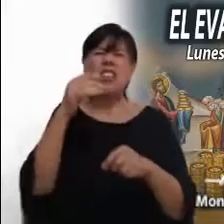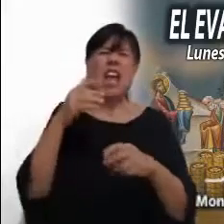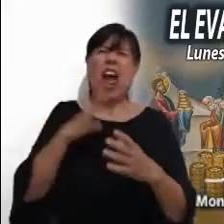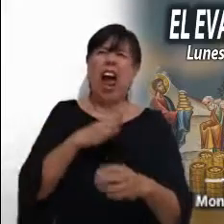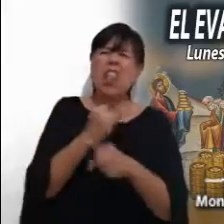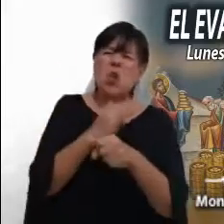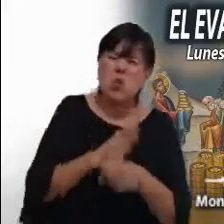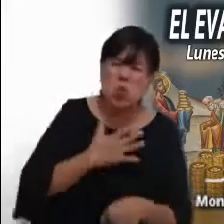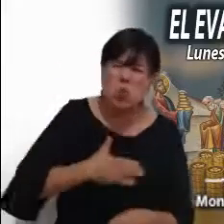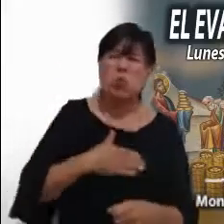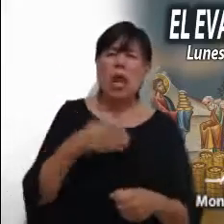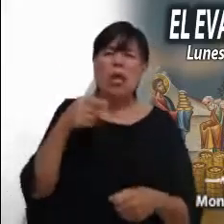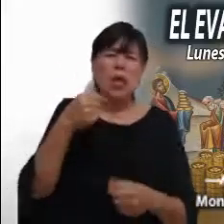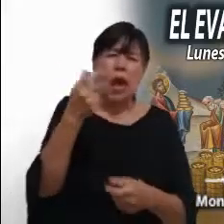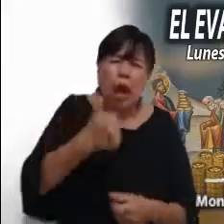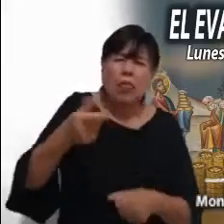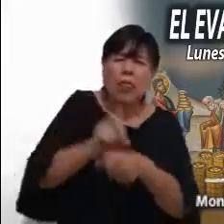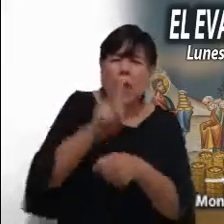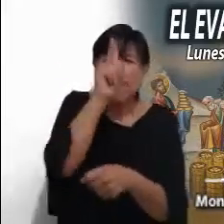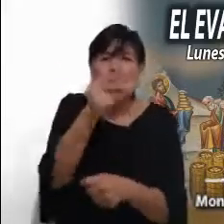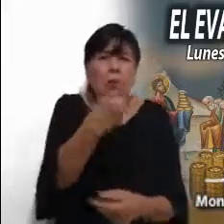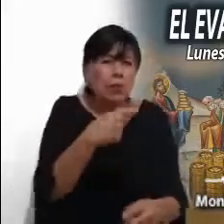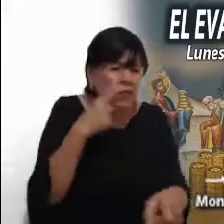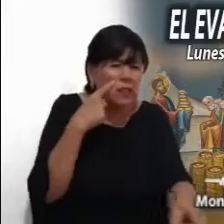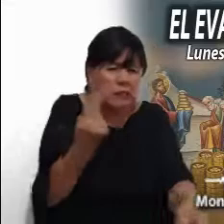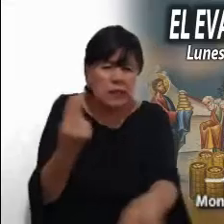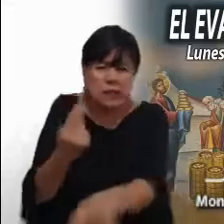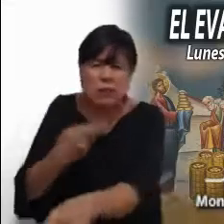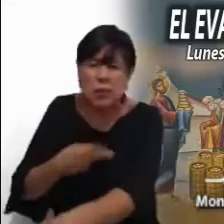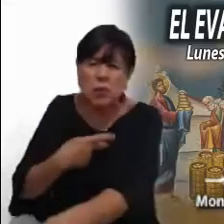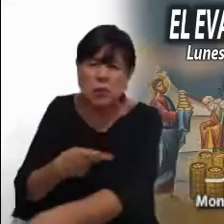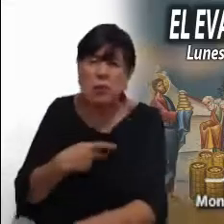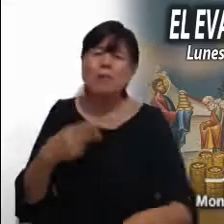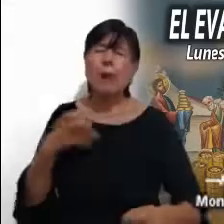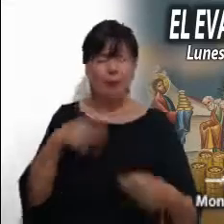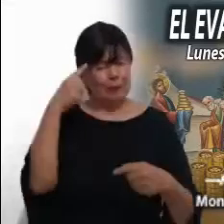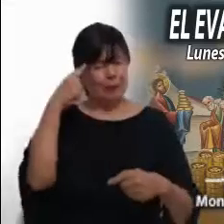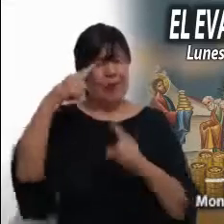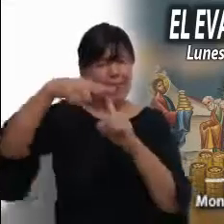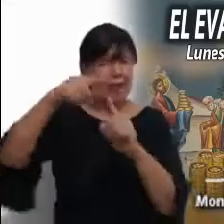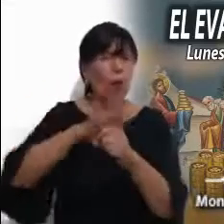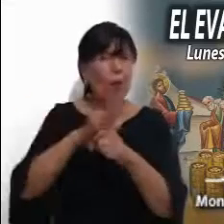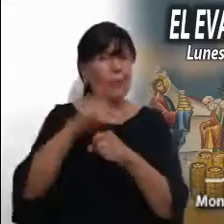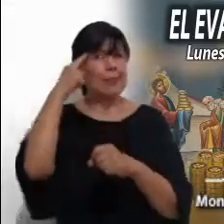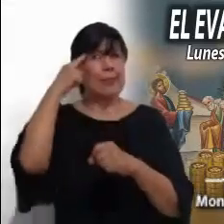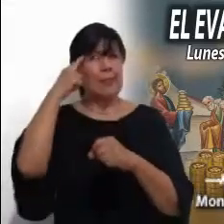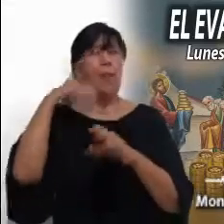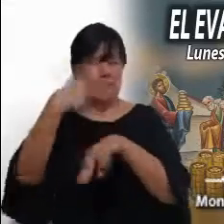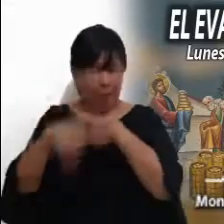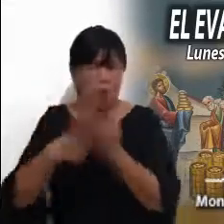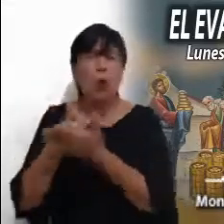provocan cada día más necesitados. La primera tarea será buscar cambios en esas estructuras.